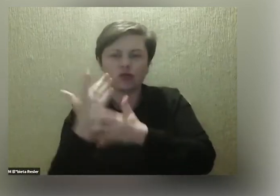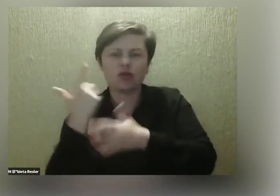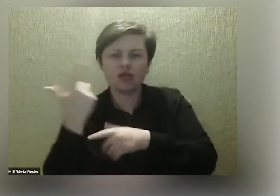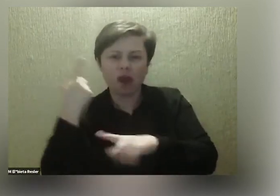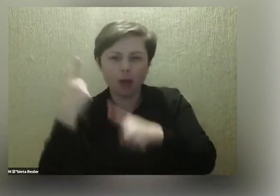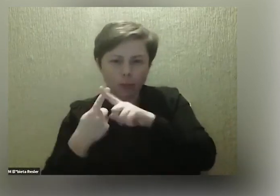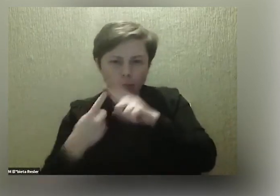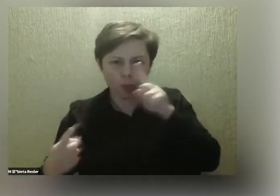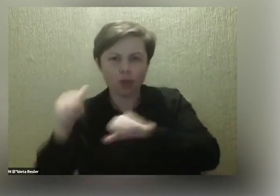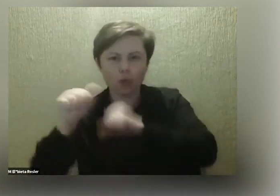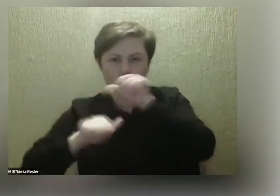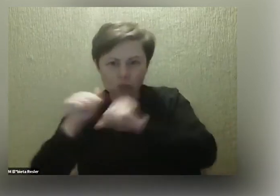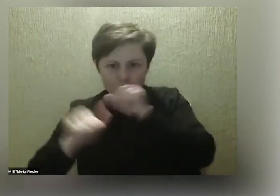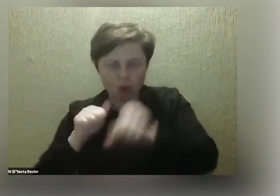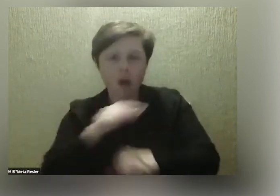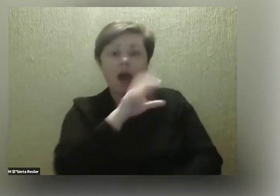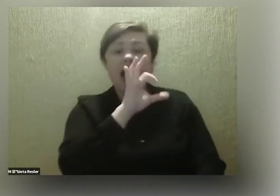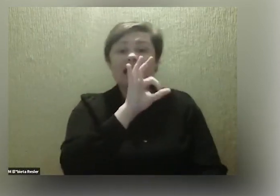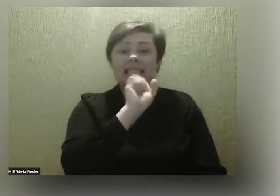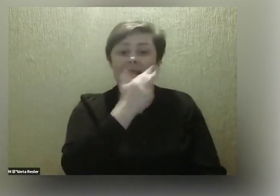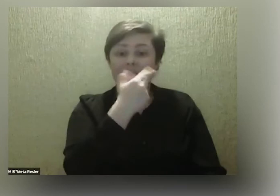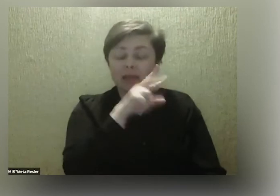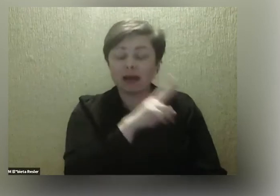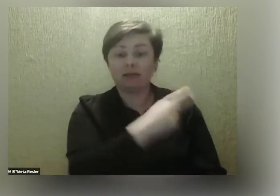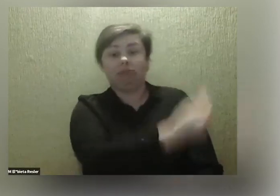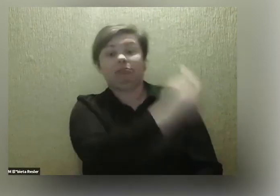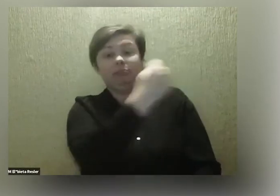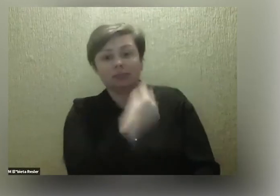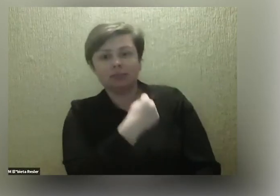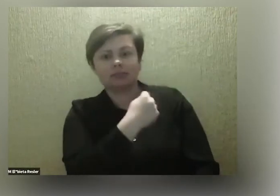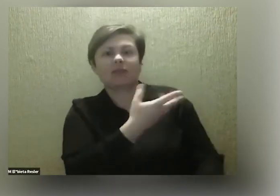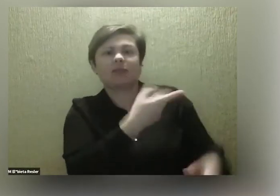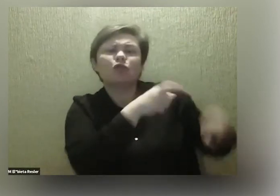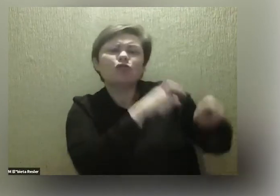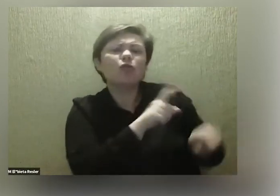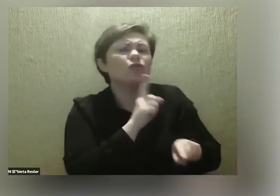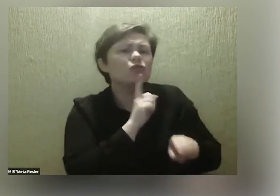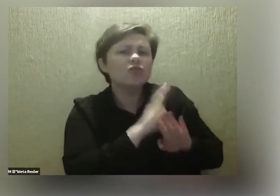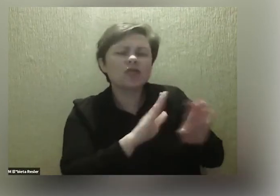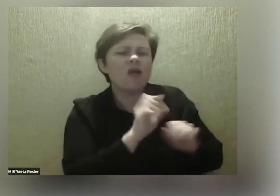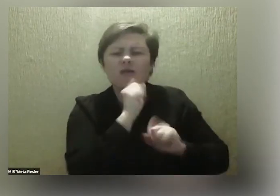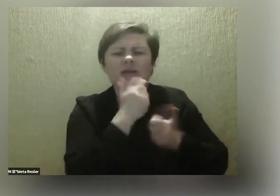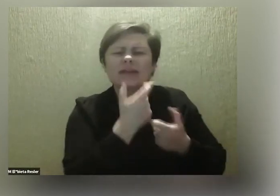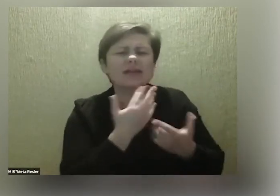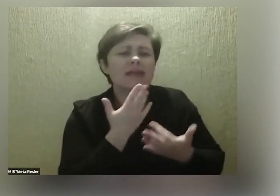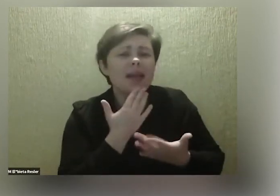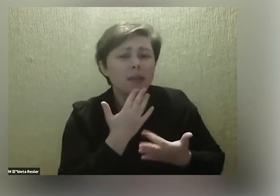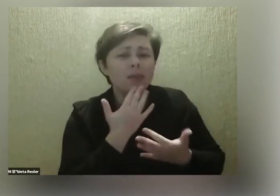mniej więcej. Sandra się tam pojawiła i tak siedziała sobie cicho, do nikogo się prawie nie odzywała.